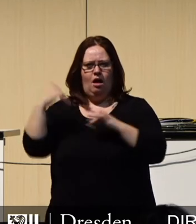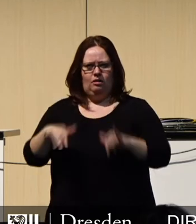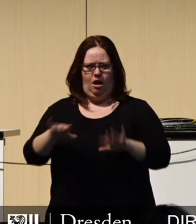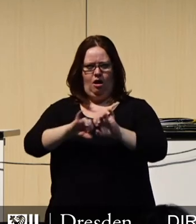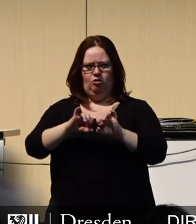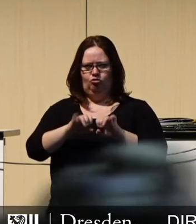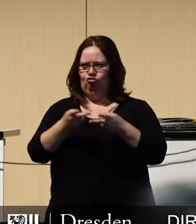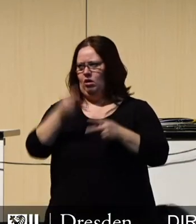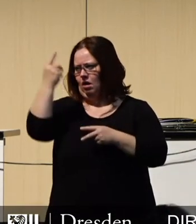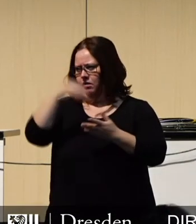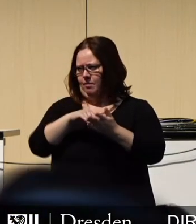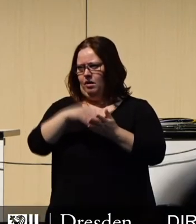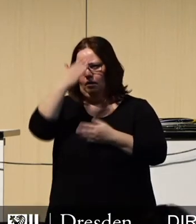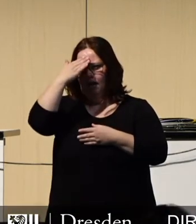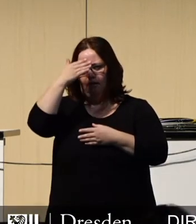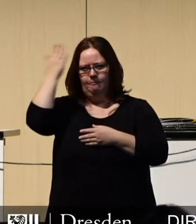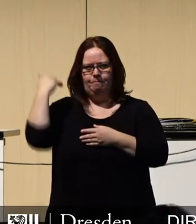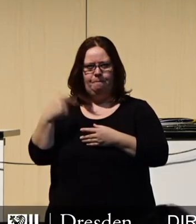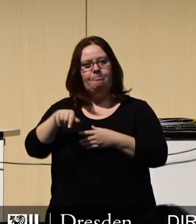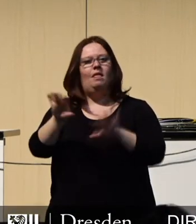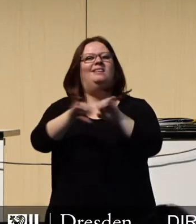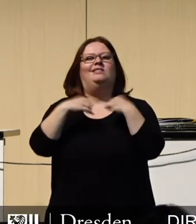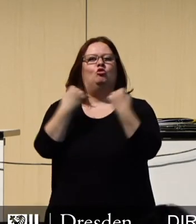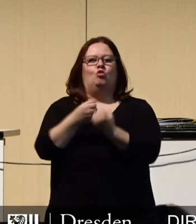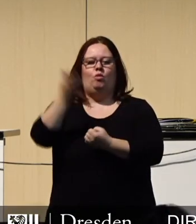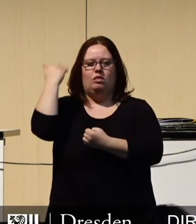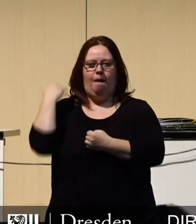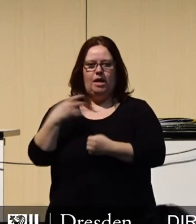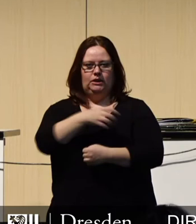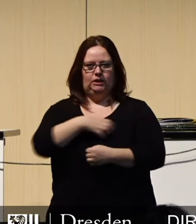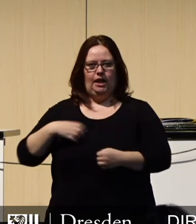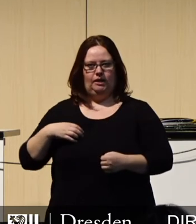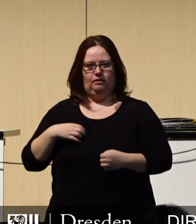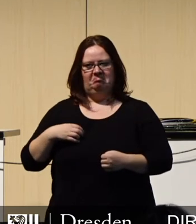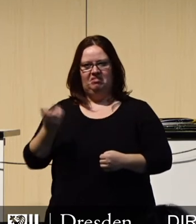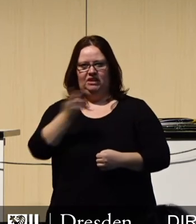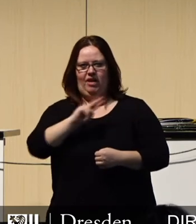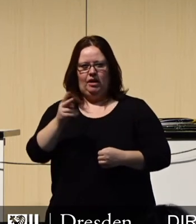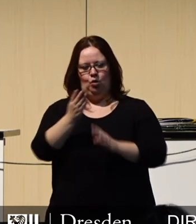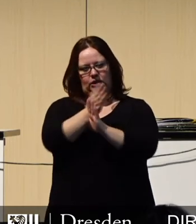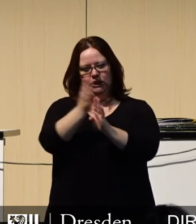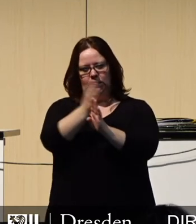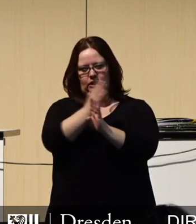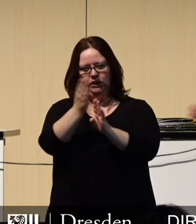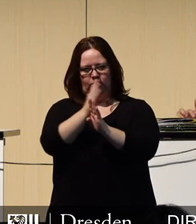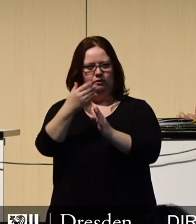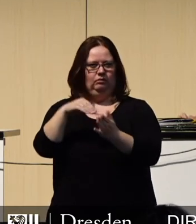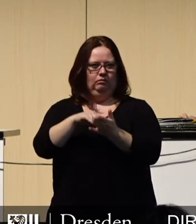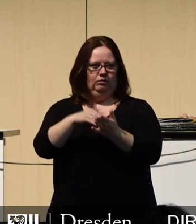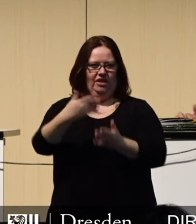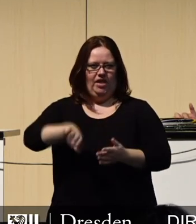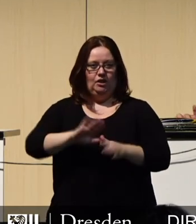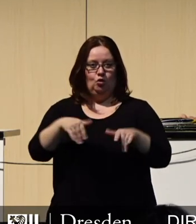Stadtrat sitzen. In genau einer solchen Situation befand sich Dresden Anfang der 2000er Jahre. Und nur ein